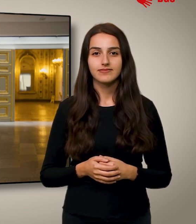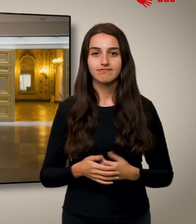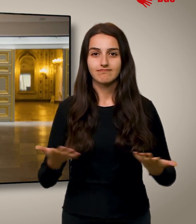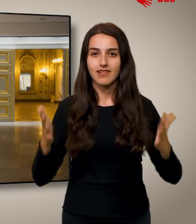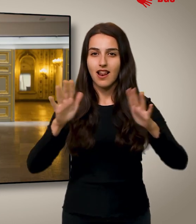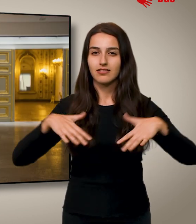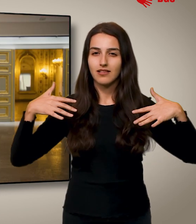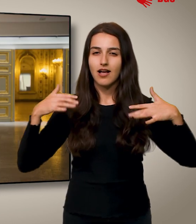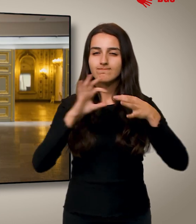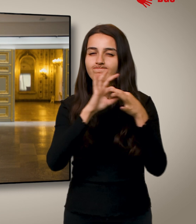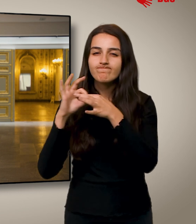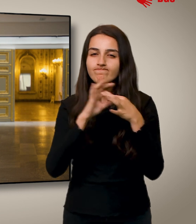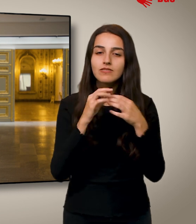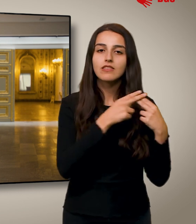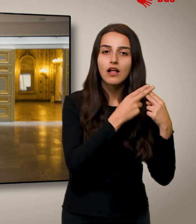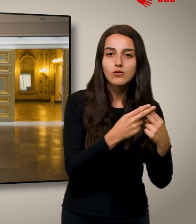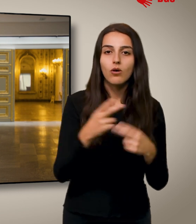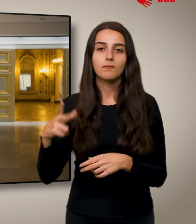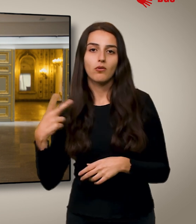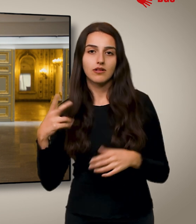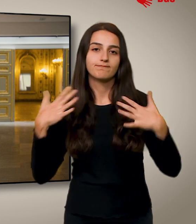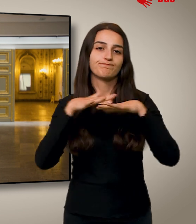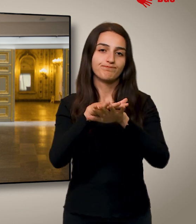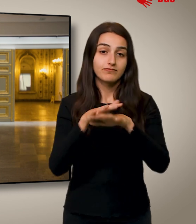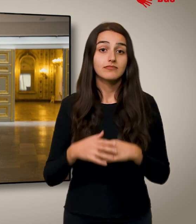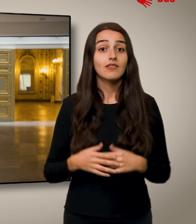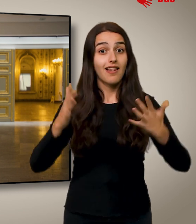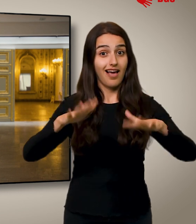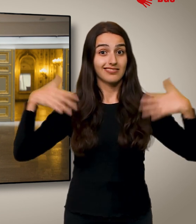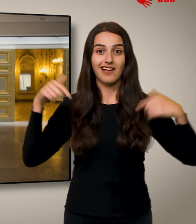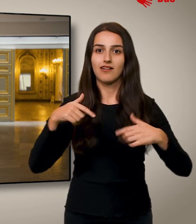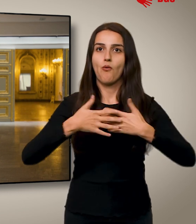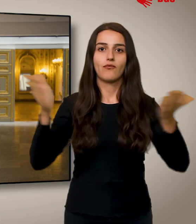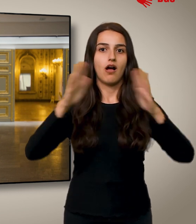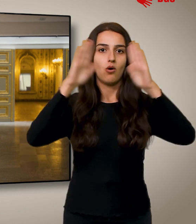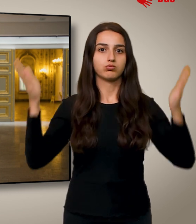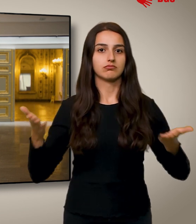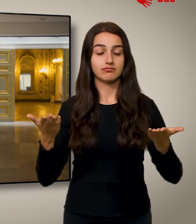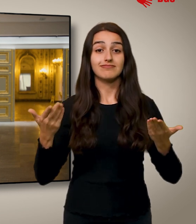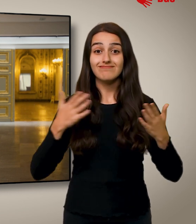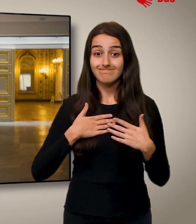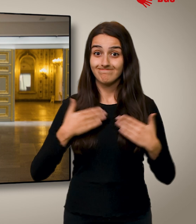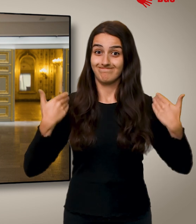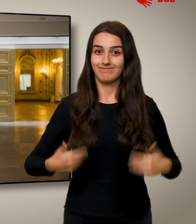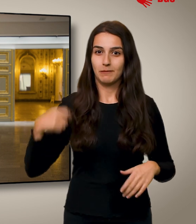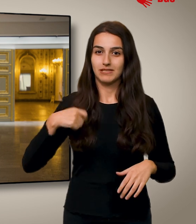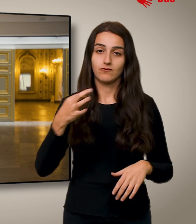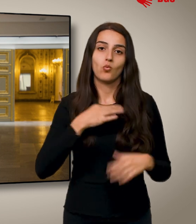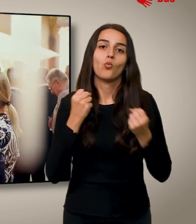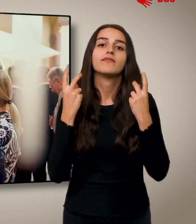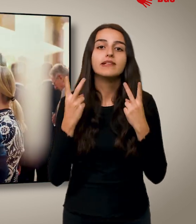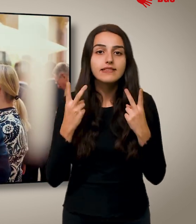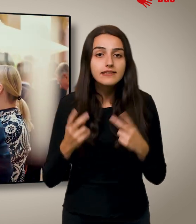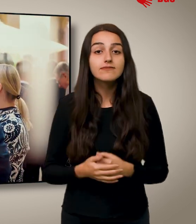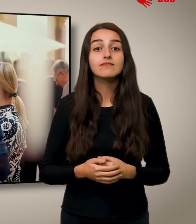Hier im Landtag verbinden sich Traditionen und Moderne. Der Landtag ist ein offenes Haus und das ist mir als Präsidentin auch sehr wichtig.